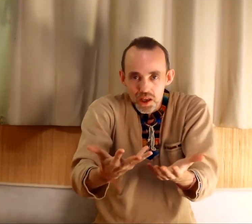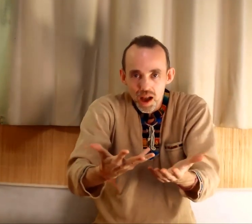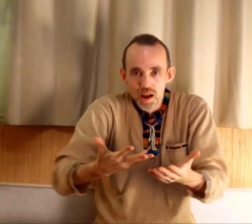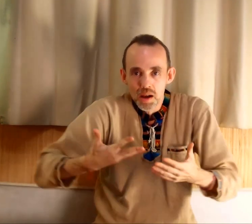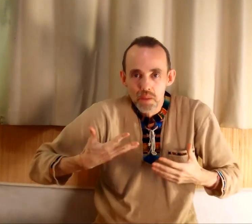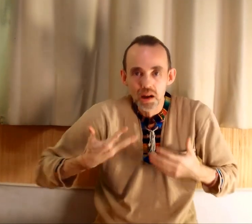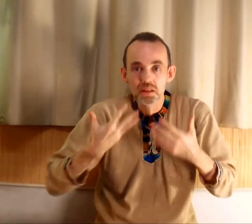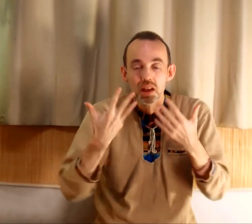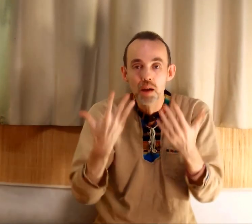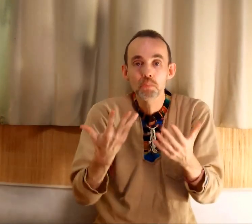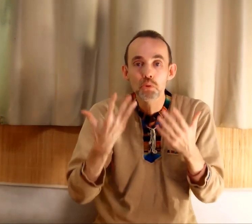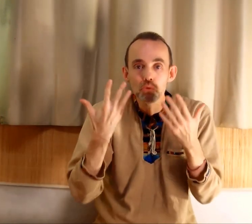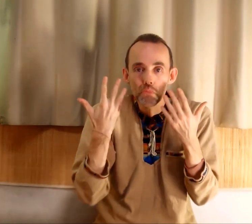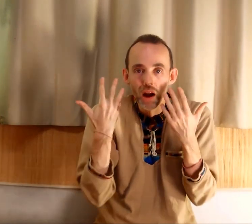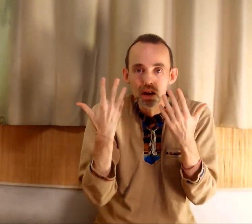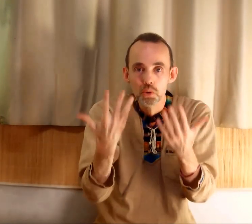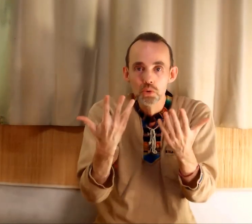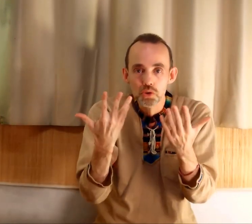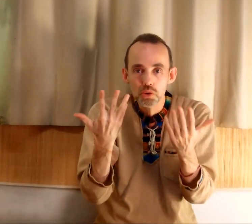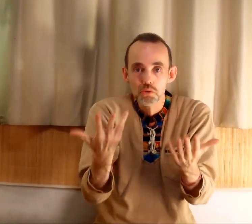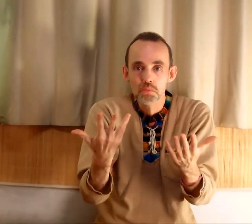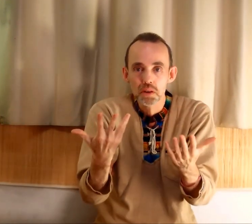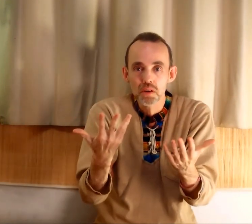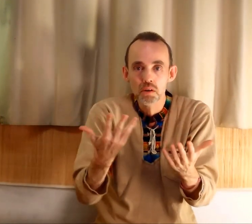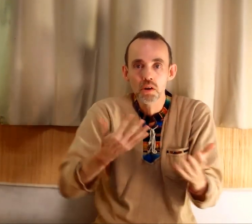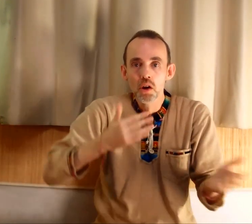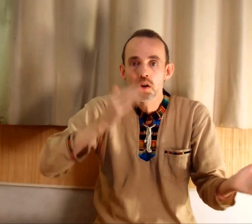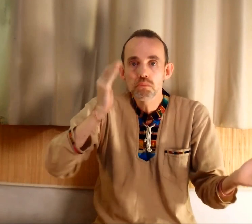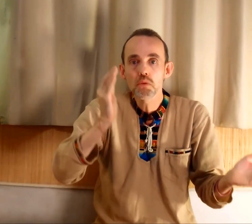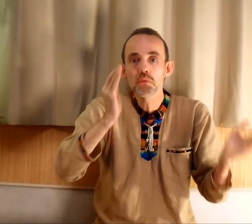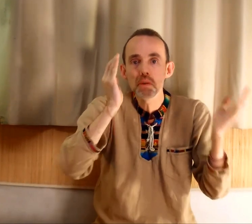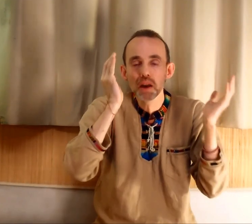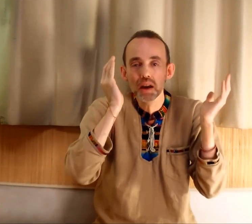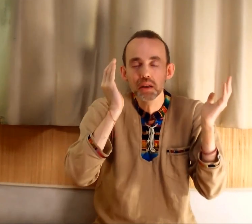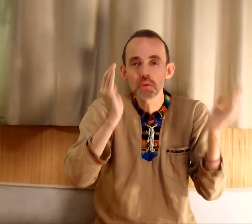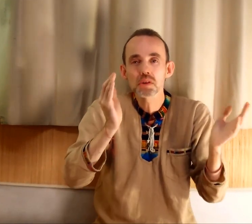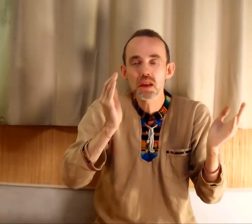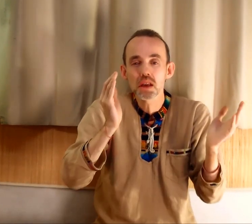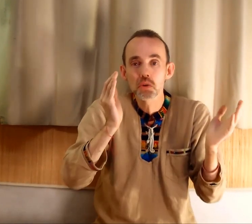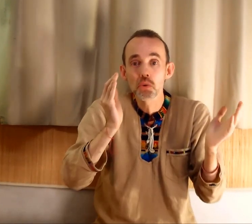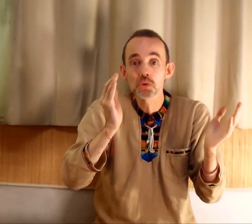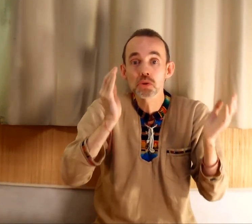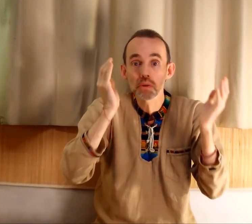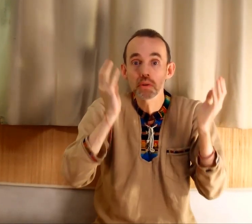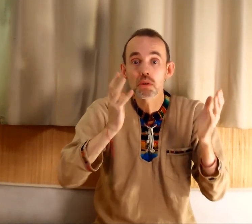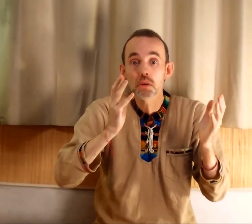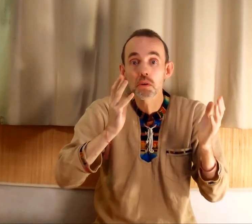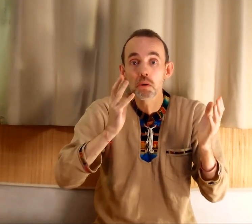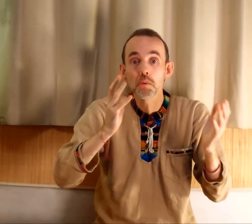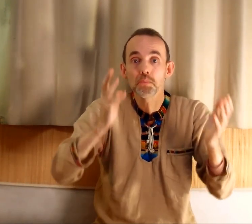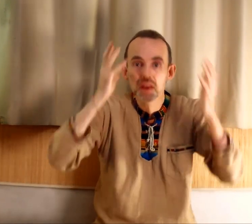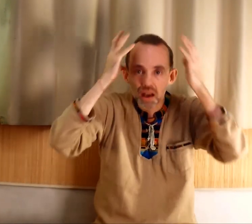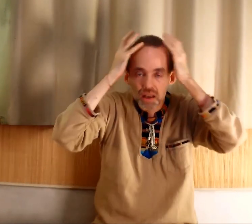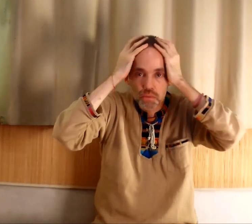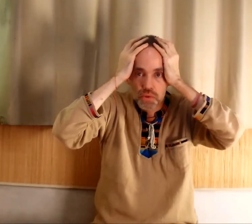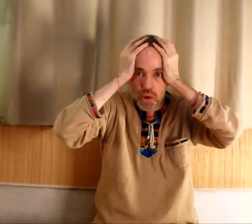cas par un thérapeute ou par un coach compétent, pour vous libérer de ces grosses pierres qui vous